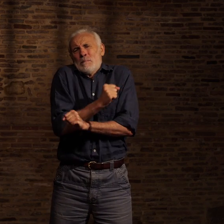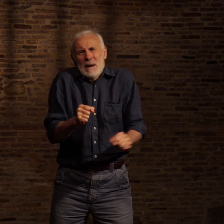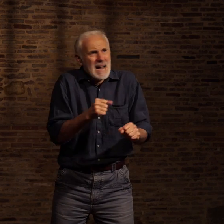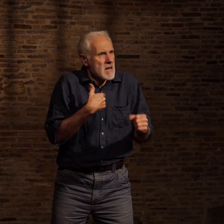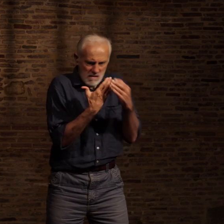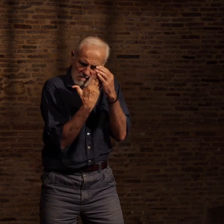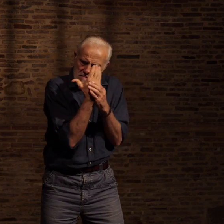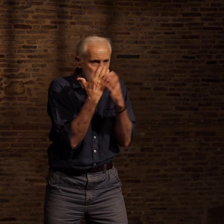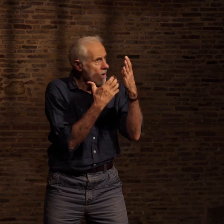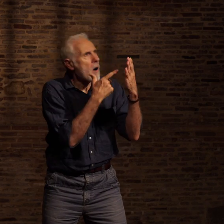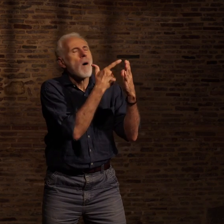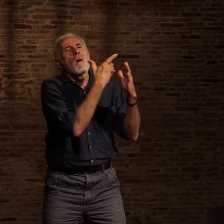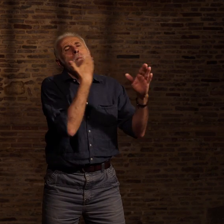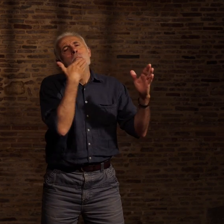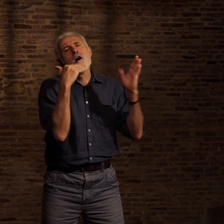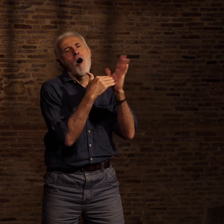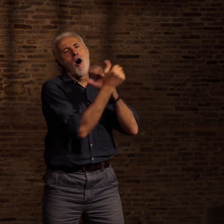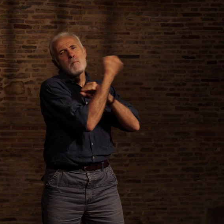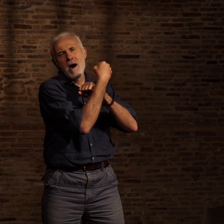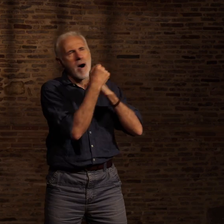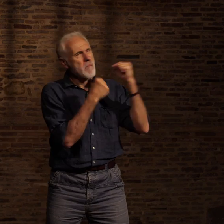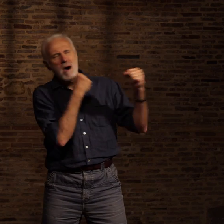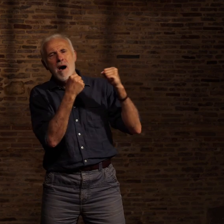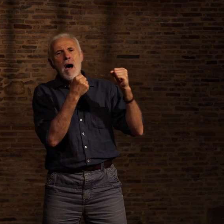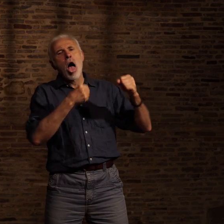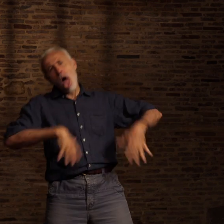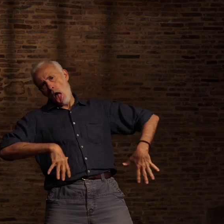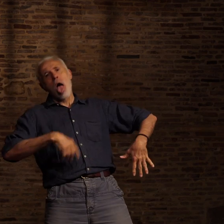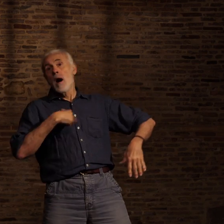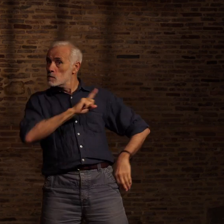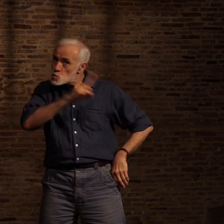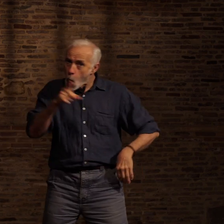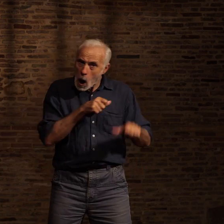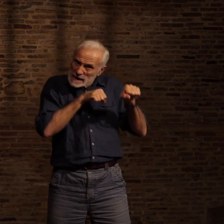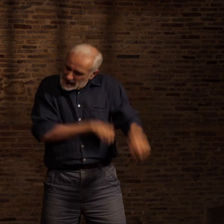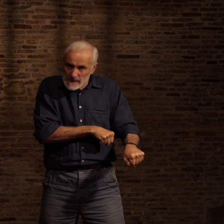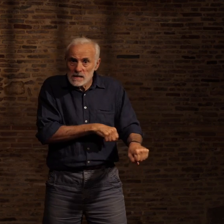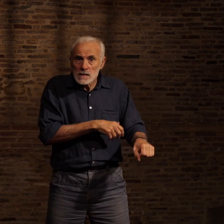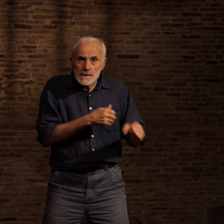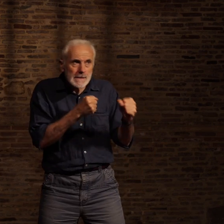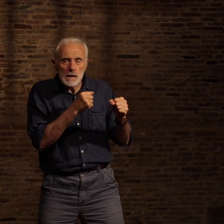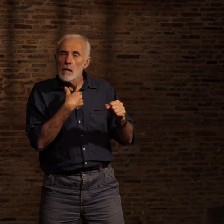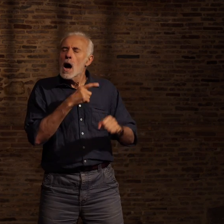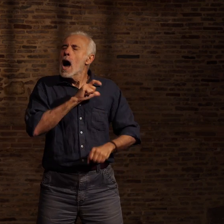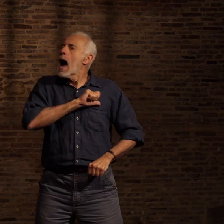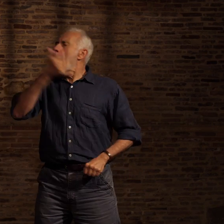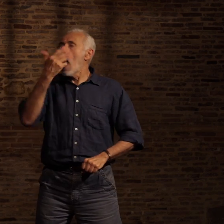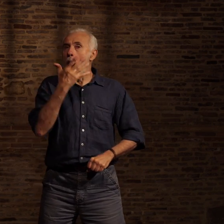boxe, il était le meilleur. Pour autant, je ne lui céderai rien. Le plus sûr pour moi était de lui montrer que je n'avais pas peur. Et qu ne m